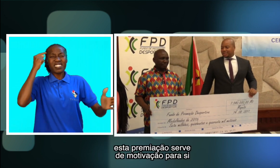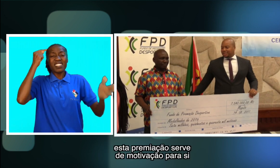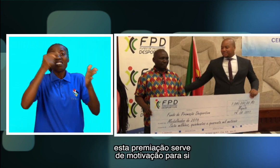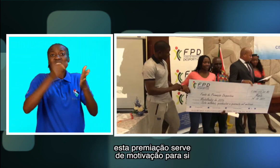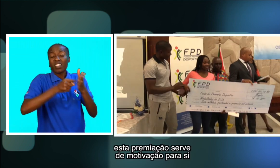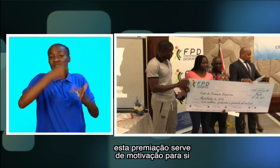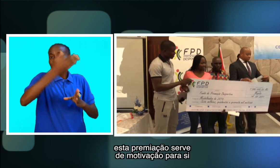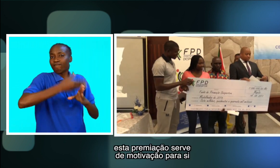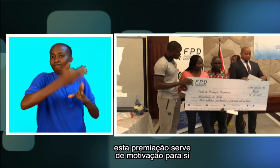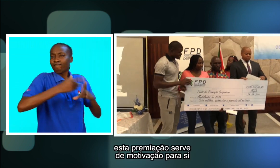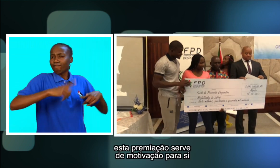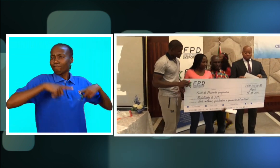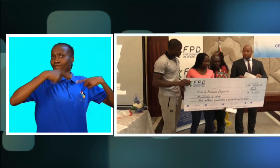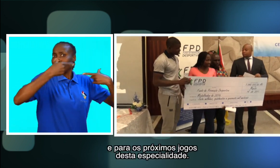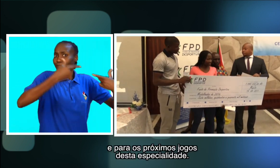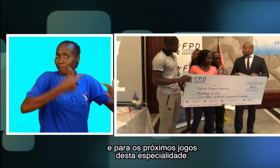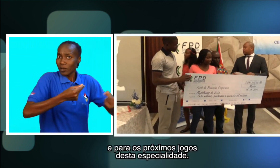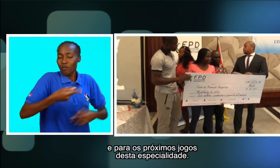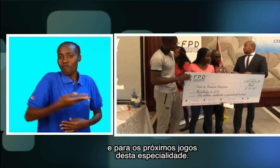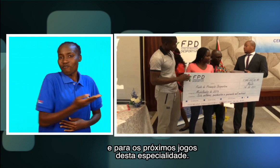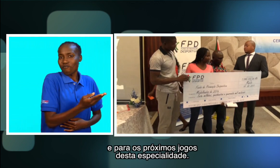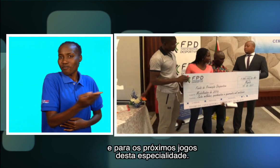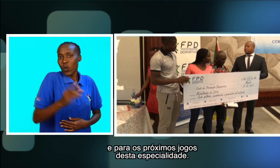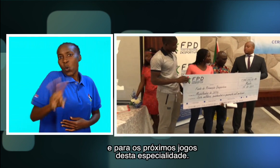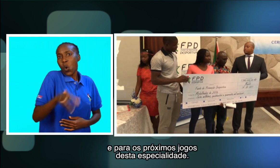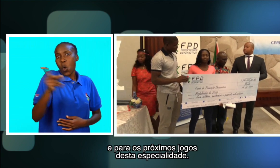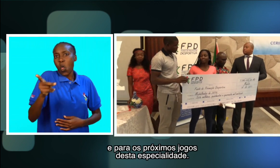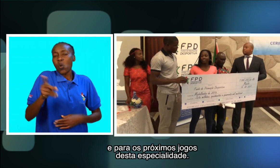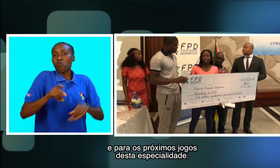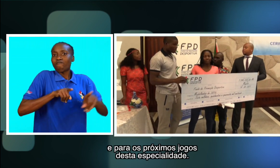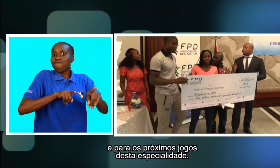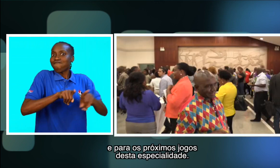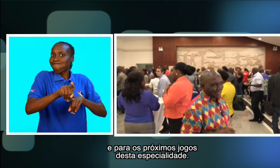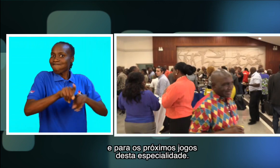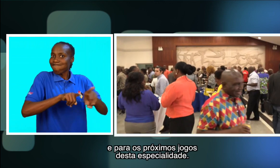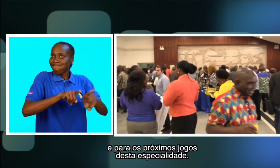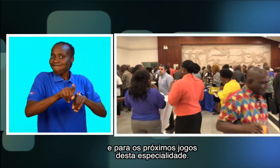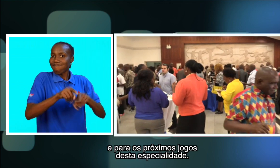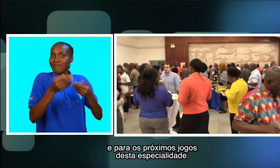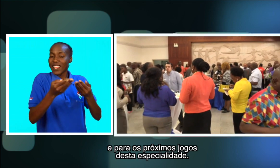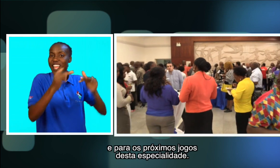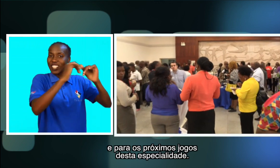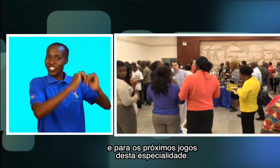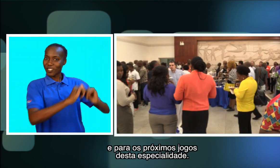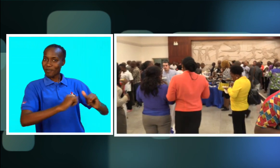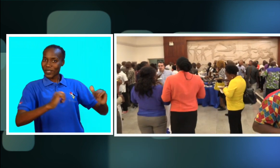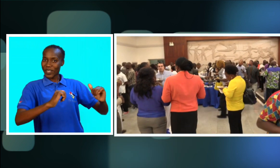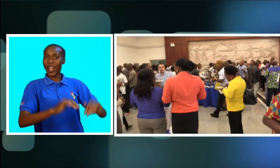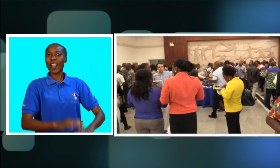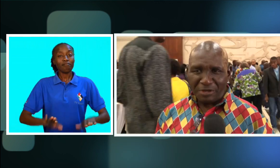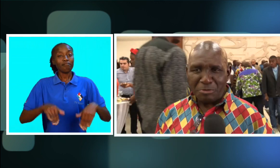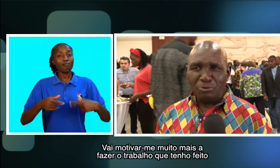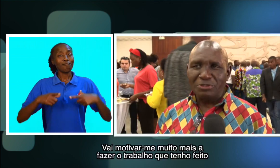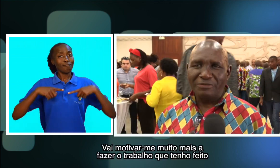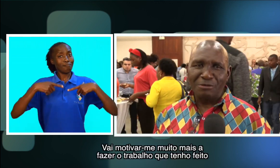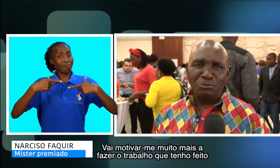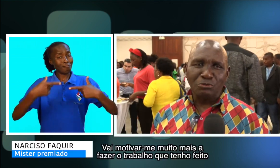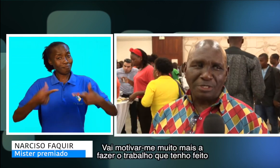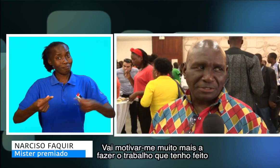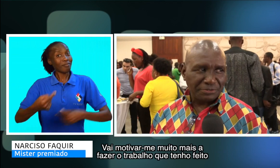de motivação para si e para os próximos Jogos desta especialidade. Vai me motivar muito mais